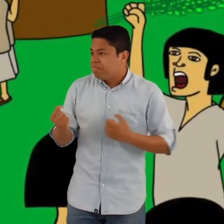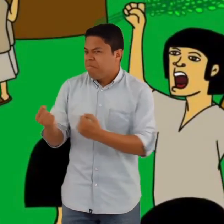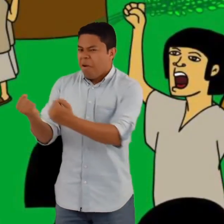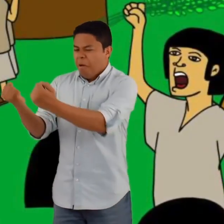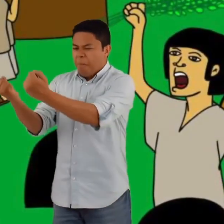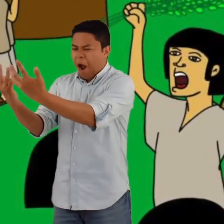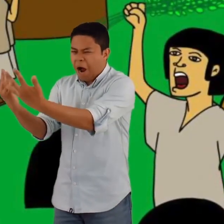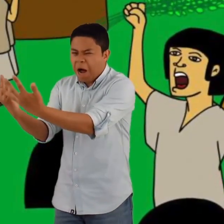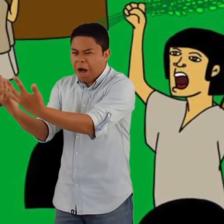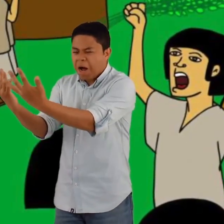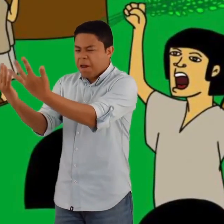empurecidas.